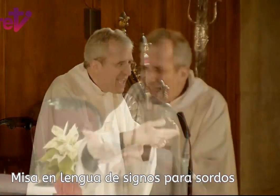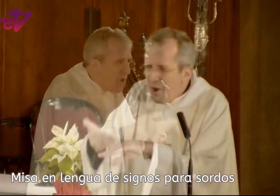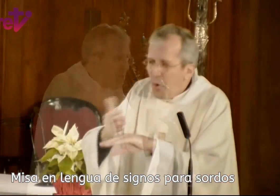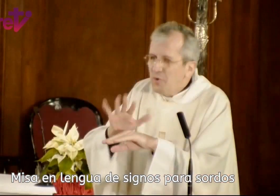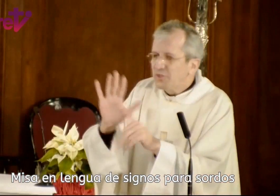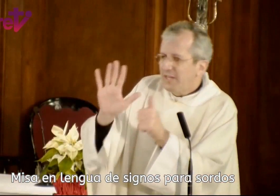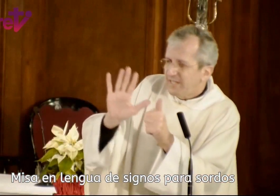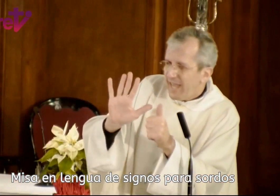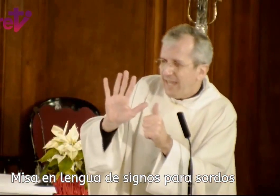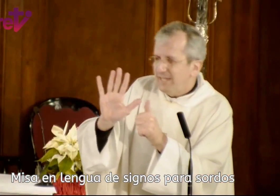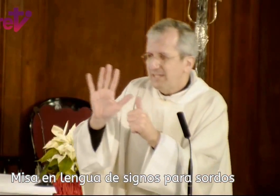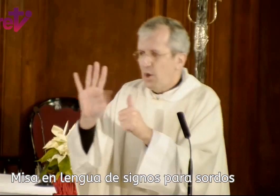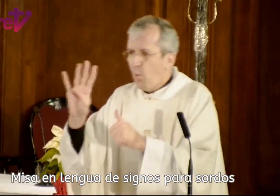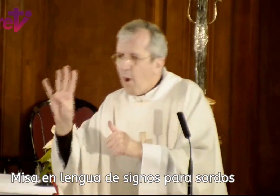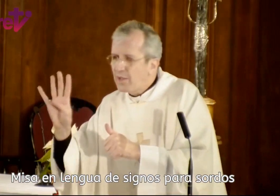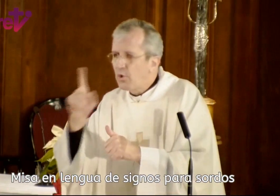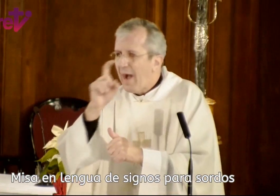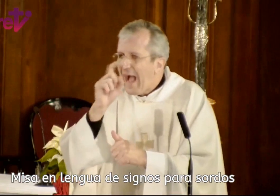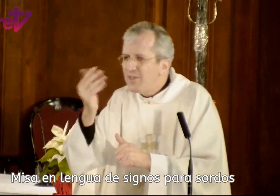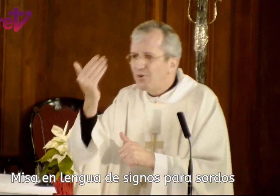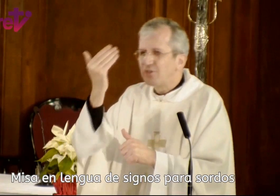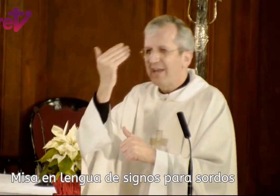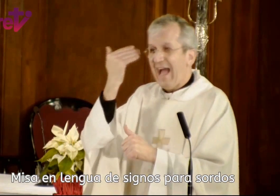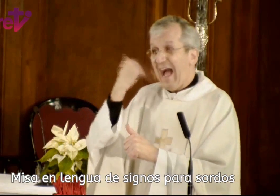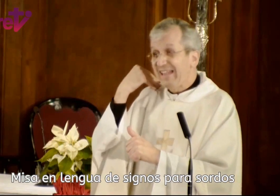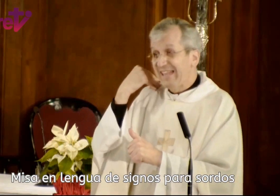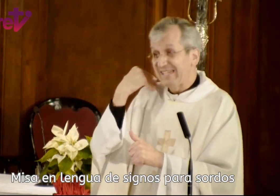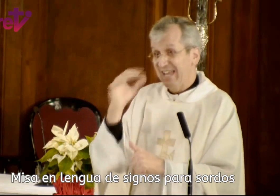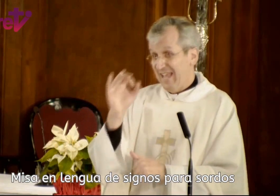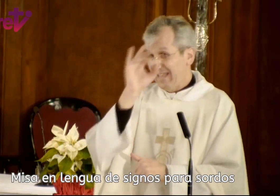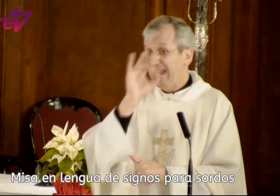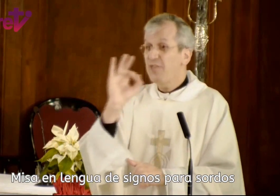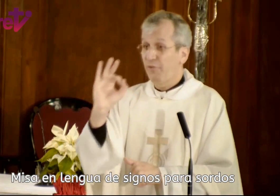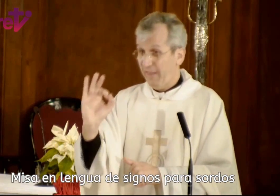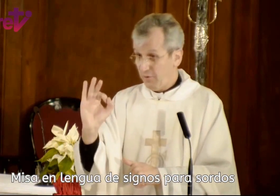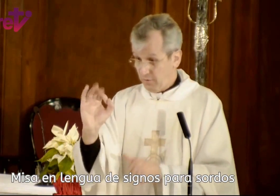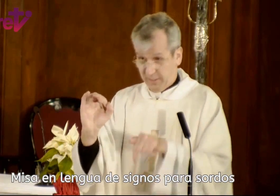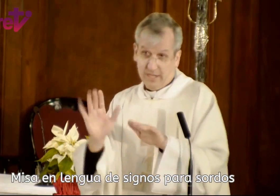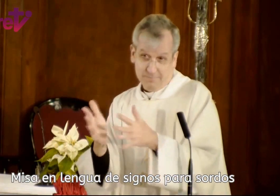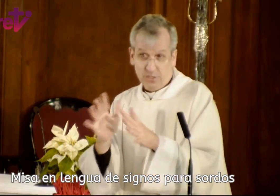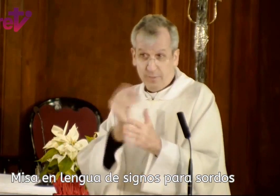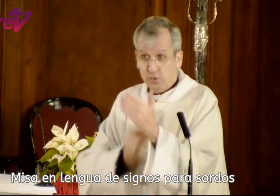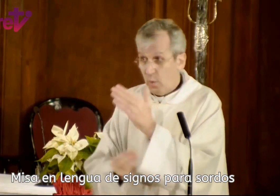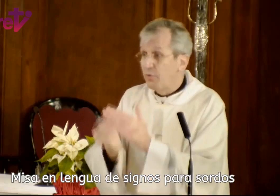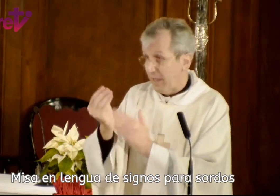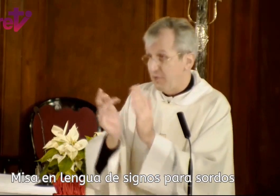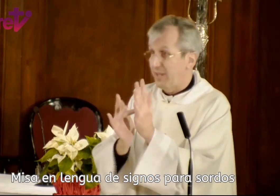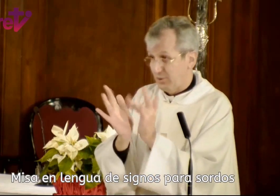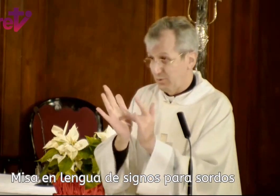unos seis, cuatro años antes del año cero, que es más o menos cuando nació Jesús,